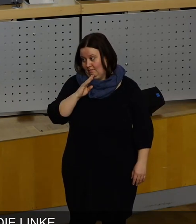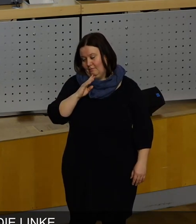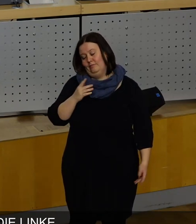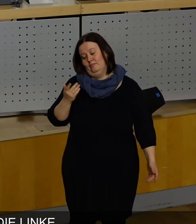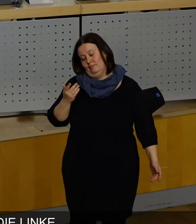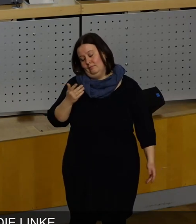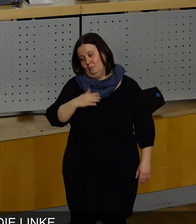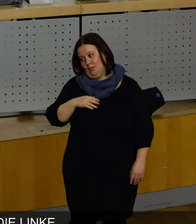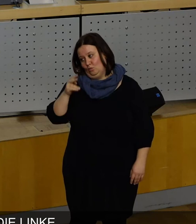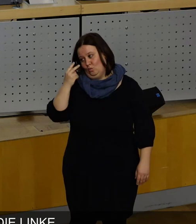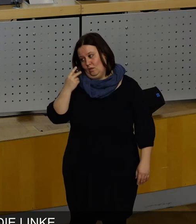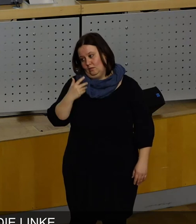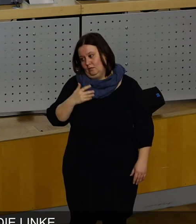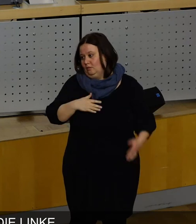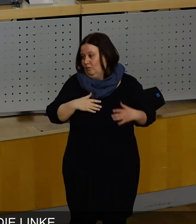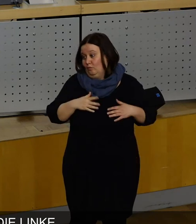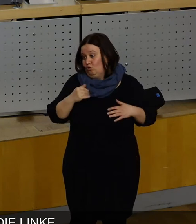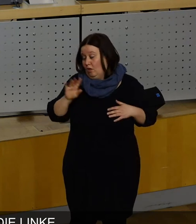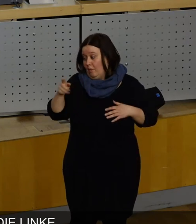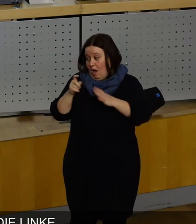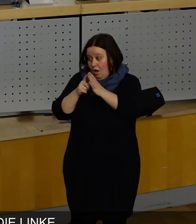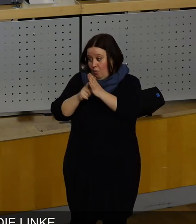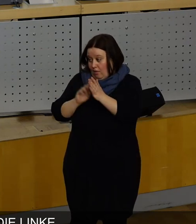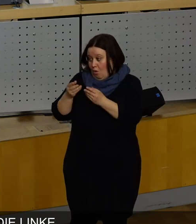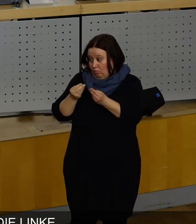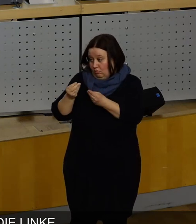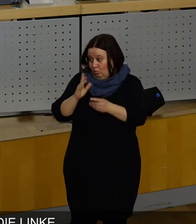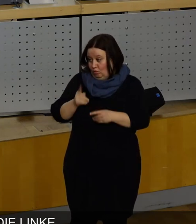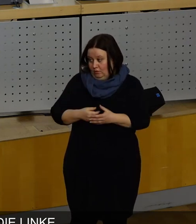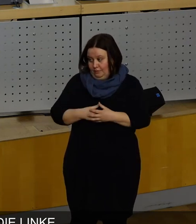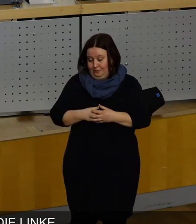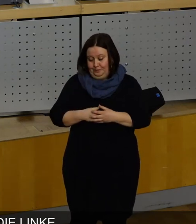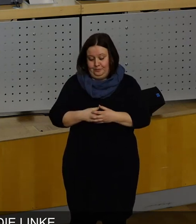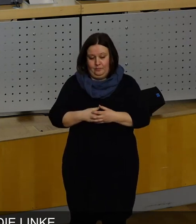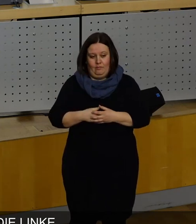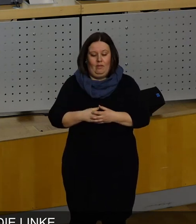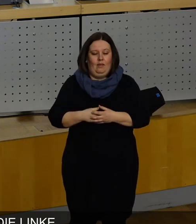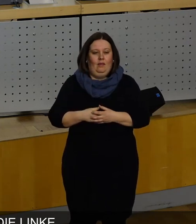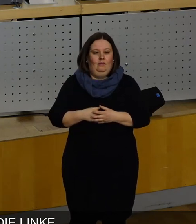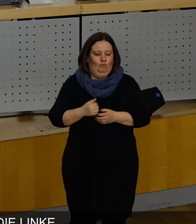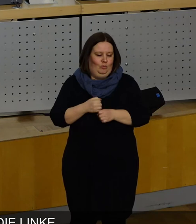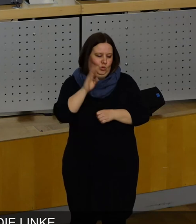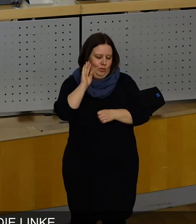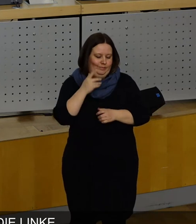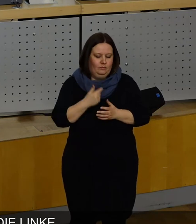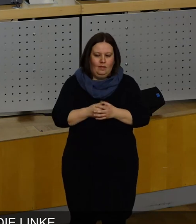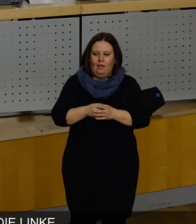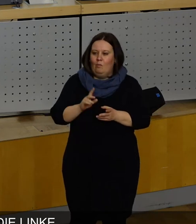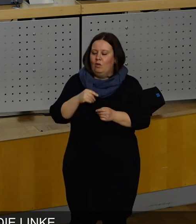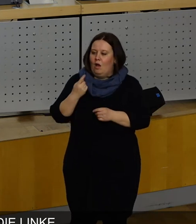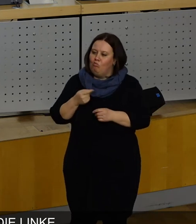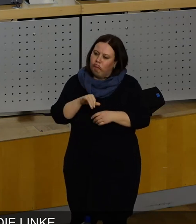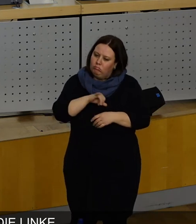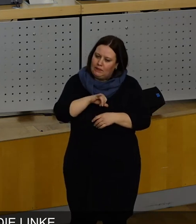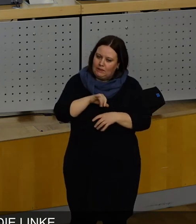Ja, ich will mich ja mit Ihren Argumenten auch auseinandersetzen. Zunächst mal, Herr Zastrow, ist es so, es waren ja